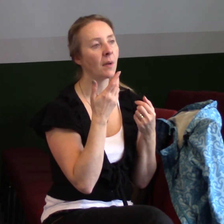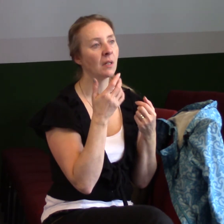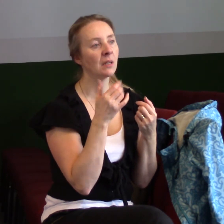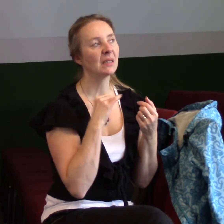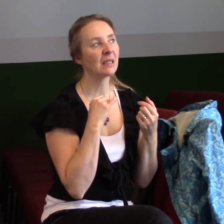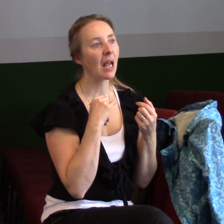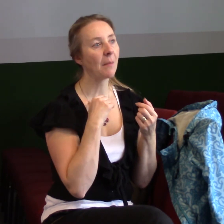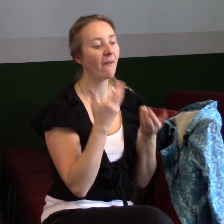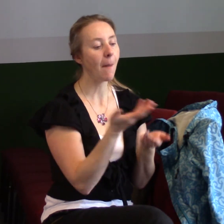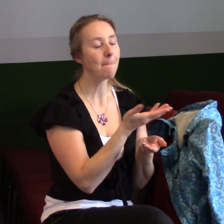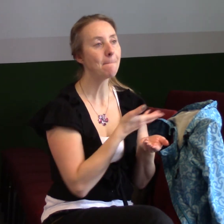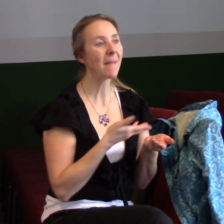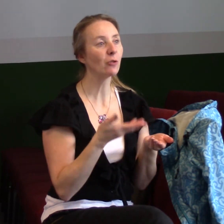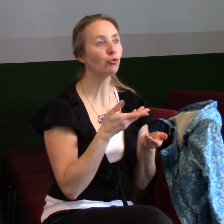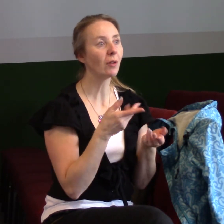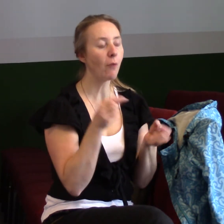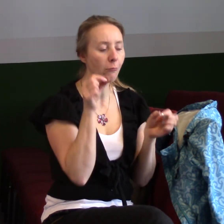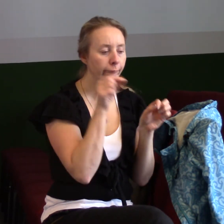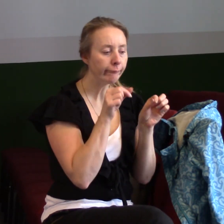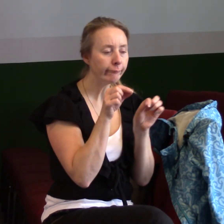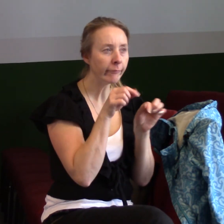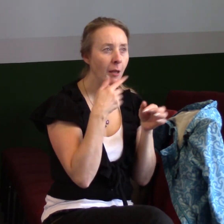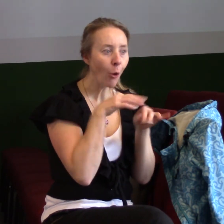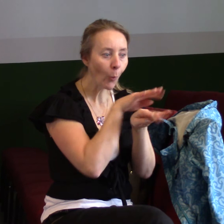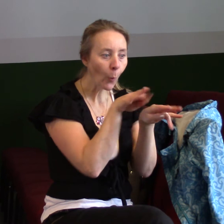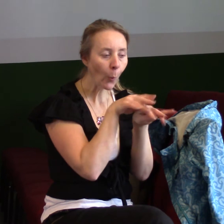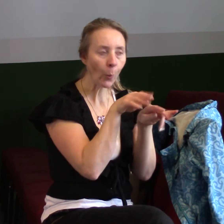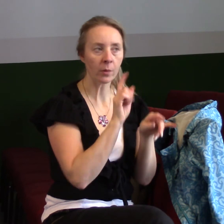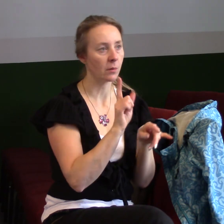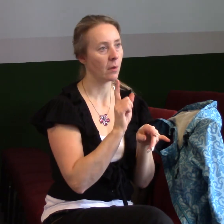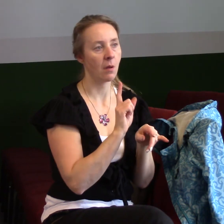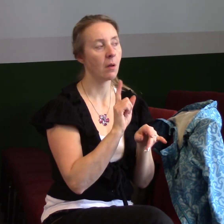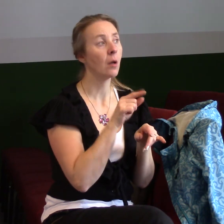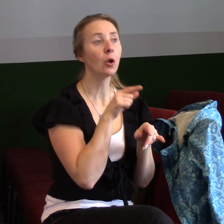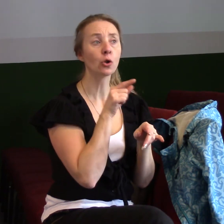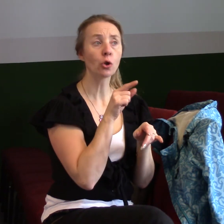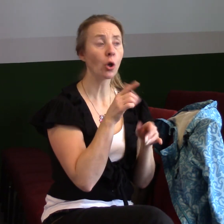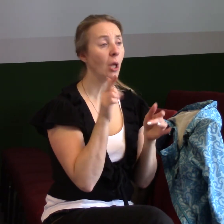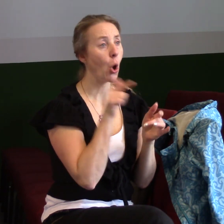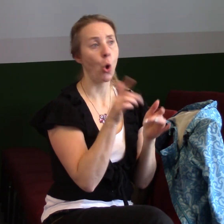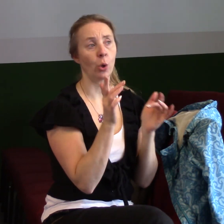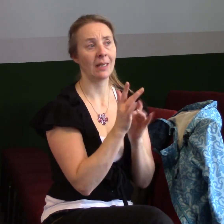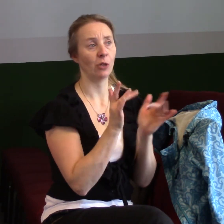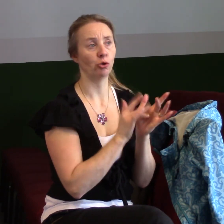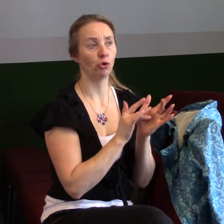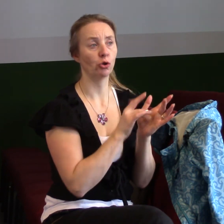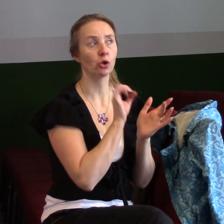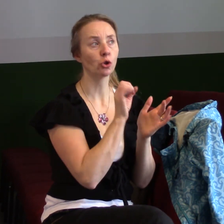pečiva s nějakým chemickým přípravkem nebo něco takového. Je to o Ježíši, kterého to symbolizuje.